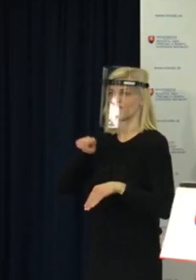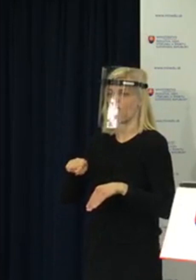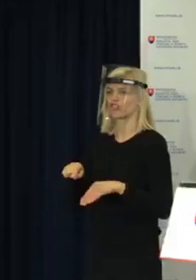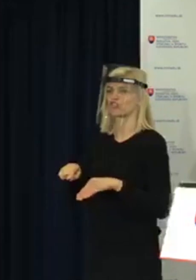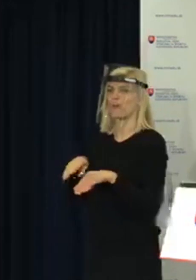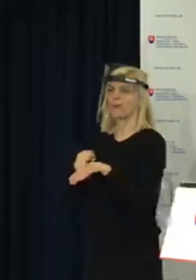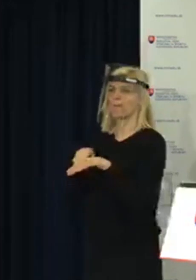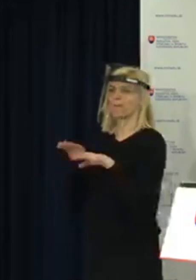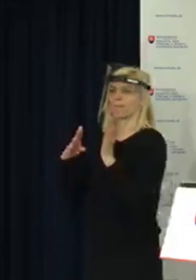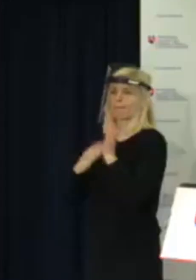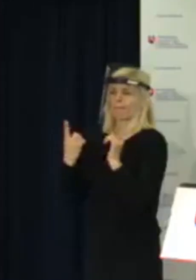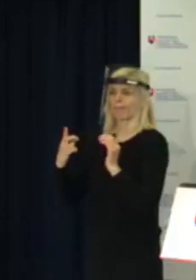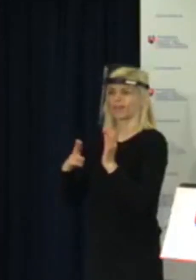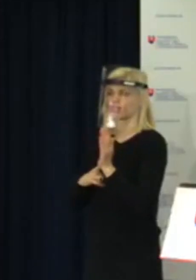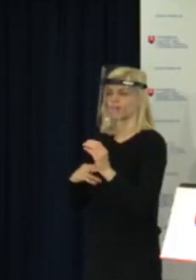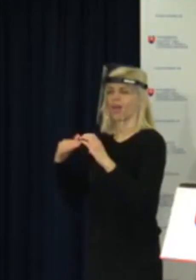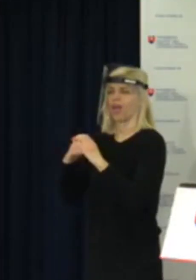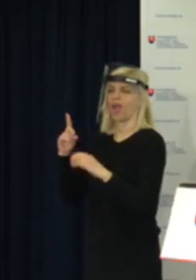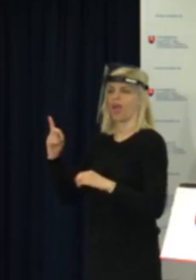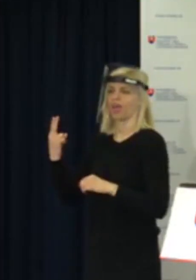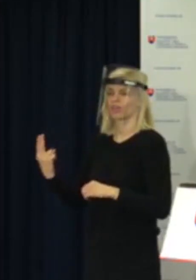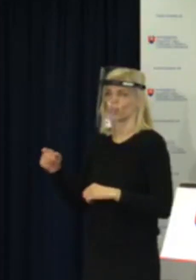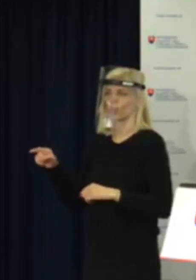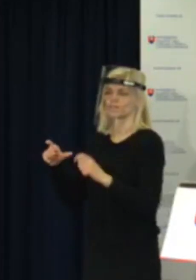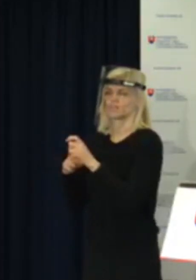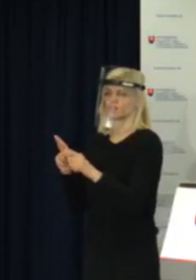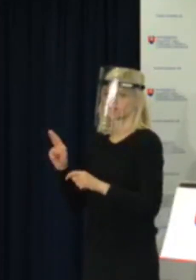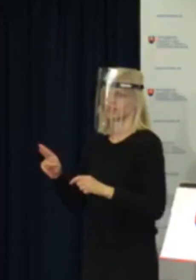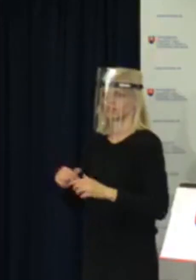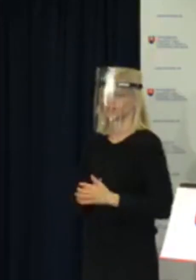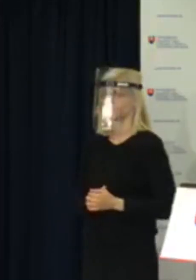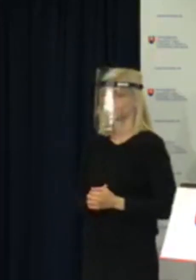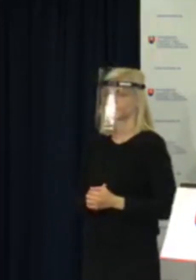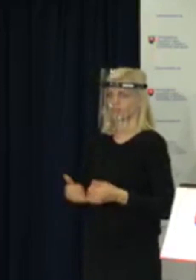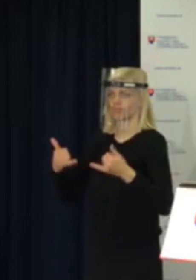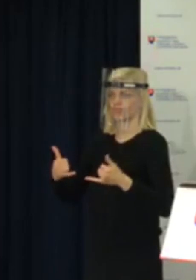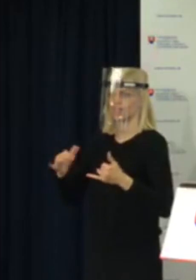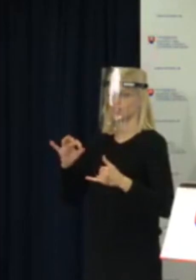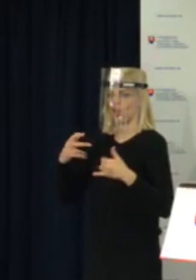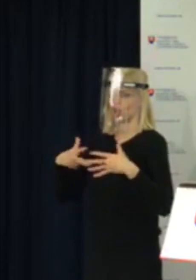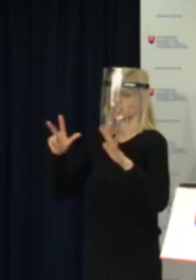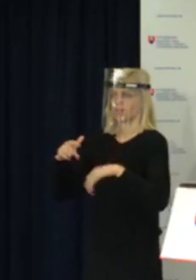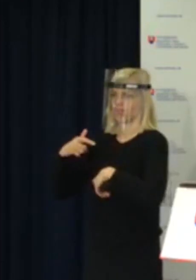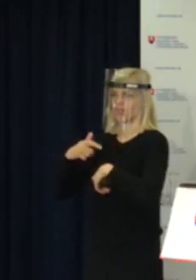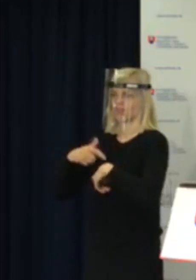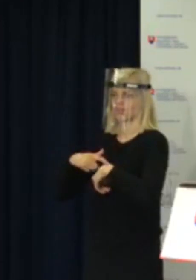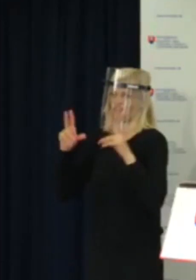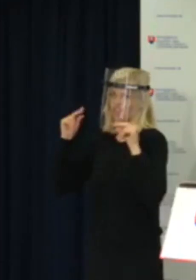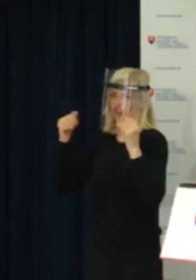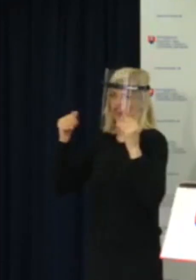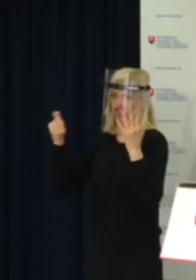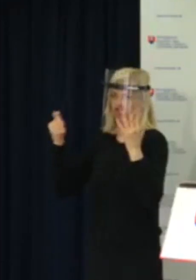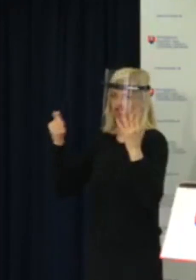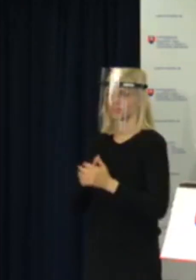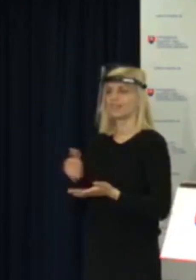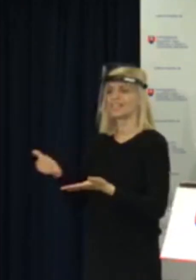raz opýtajsa ministra zavináč minedu.sk a dnes o 18. hodine na Instagram